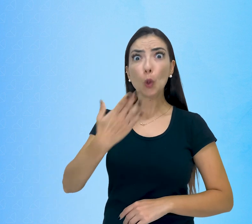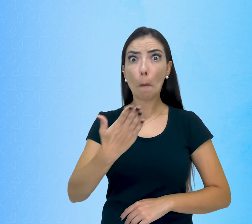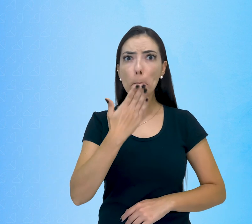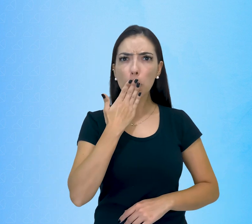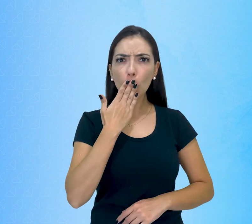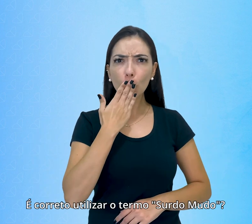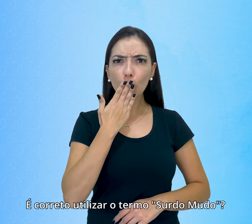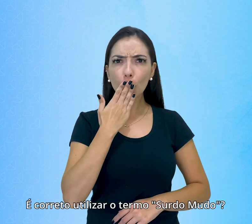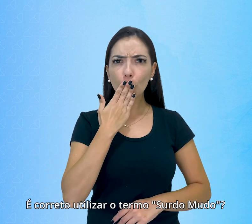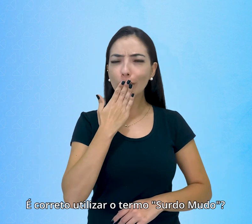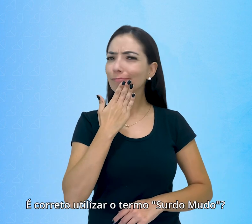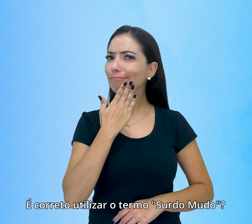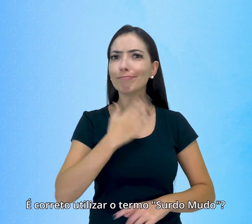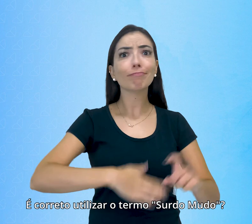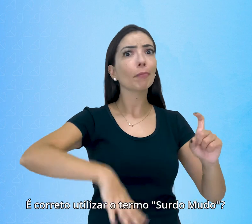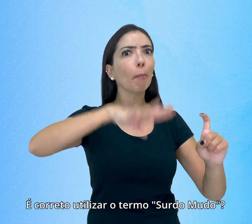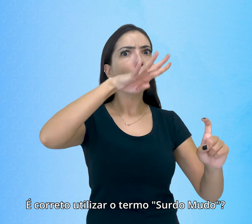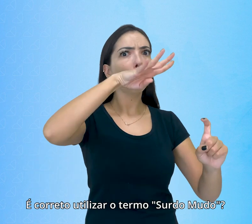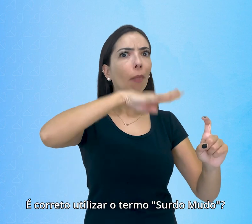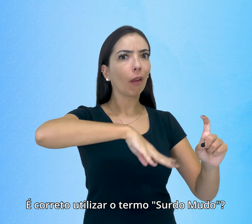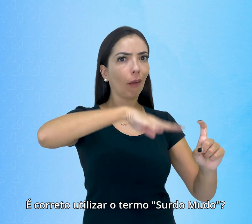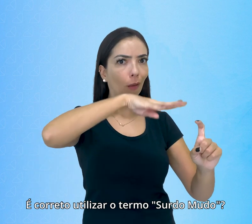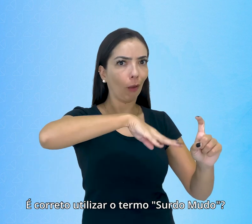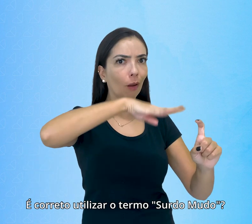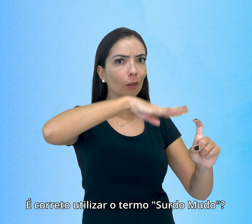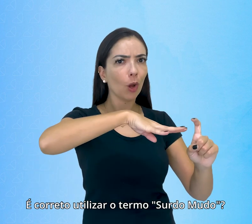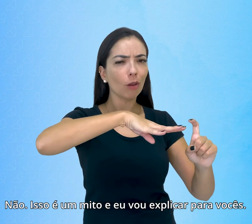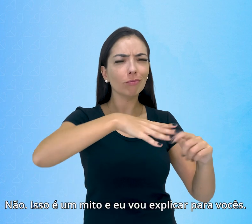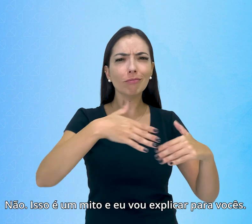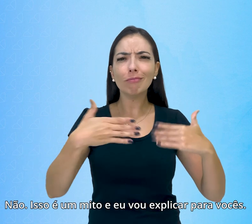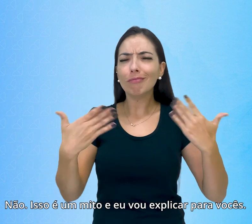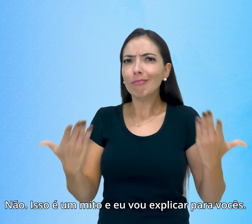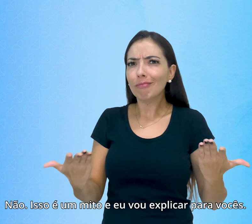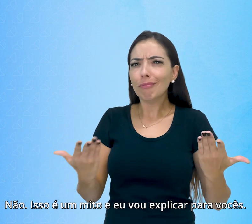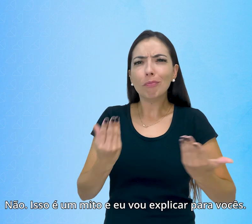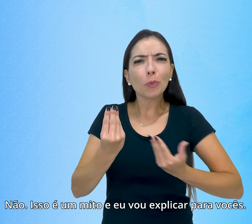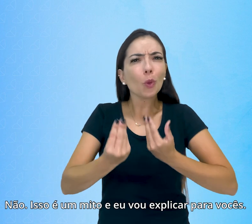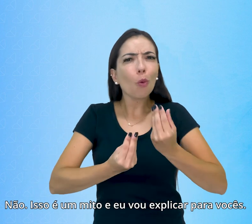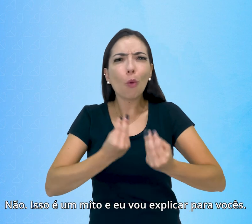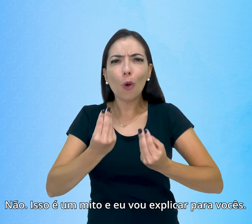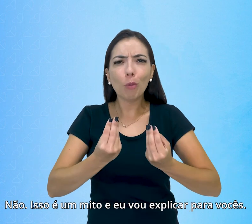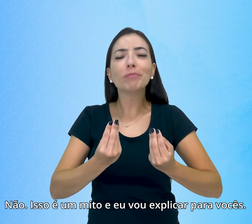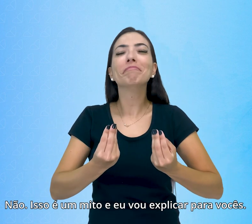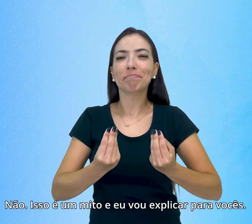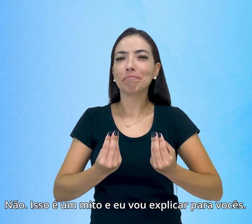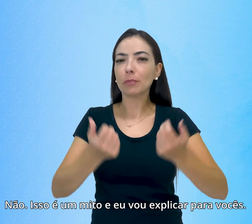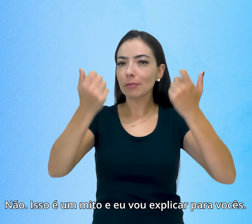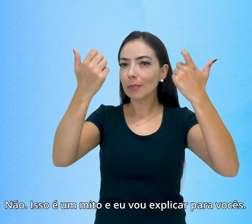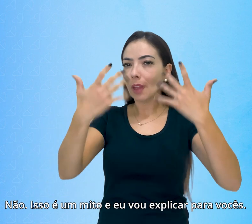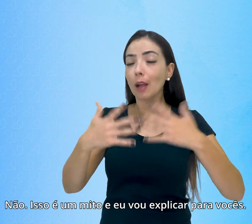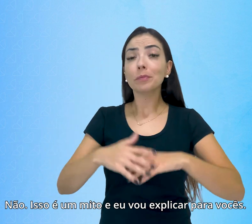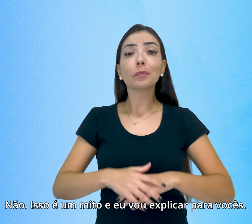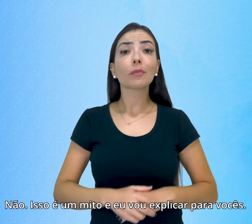É correto utilizar o termo surdo-mudo? Não, isso é um mito e eu vou explicar para vocês.